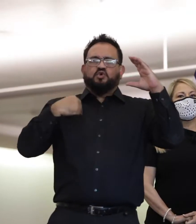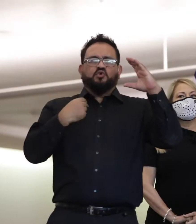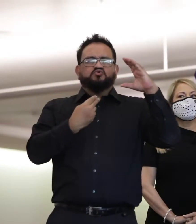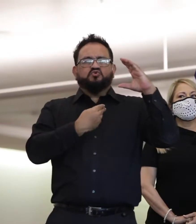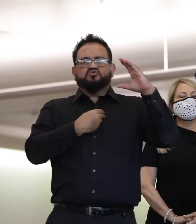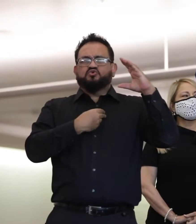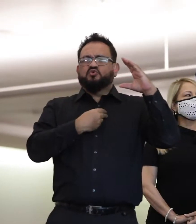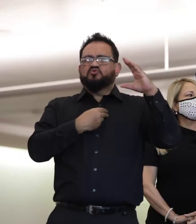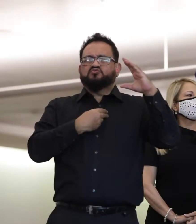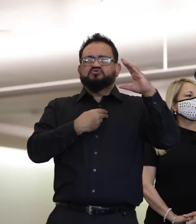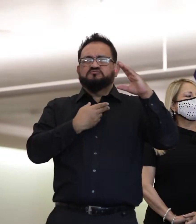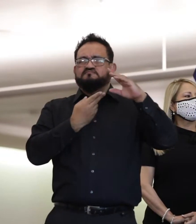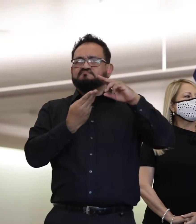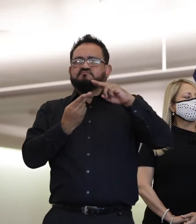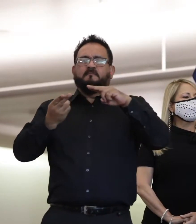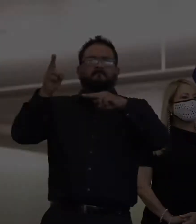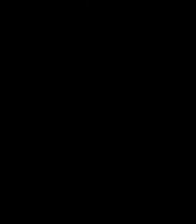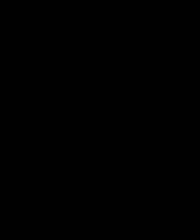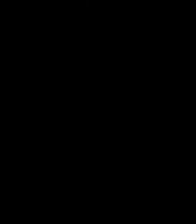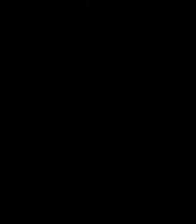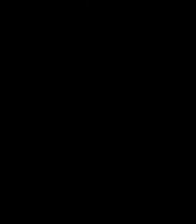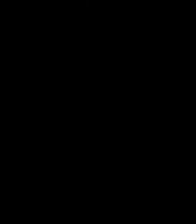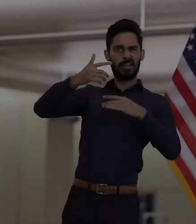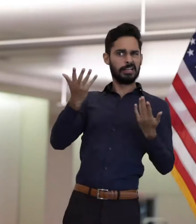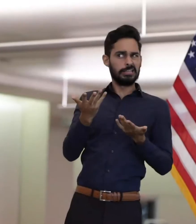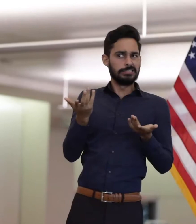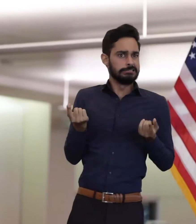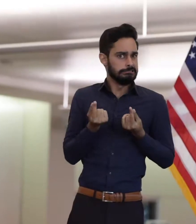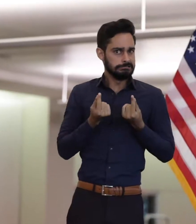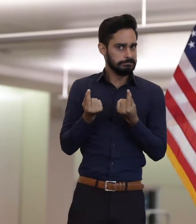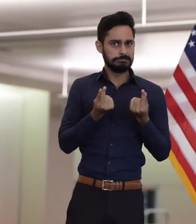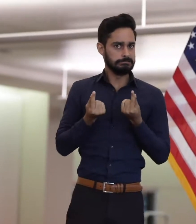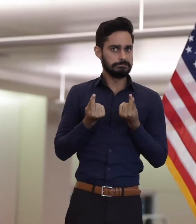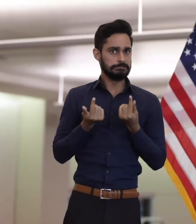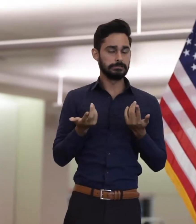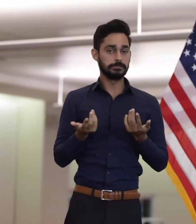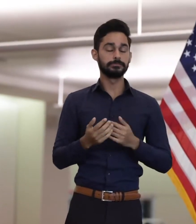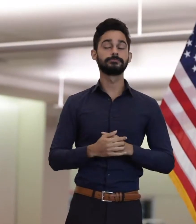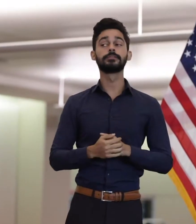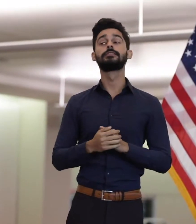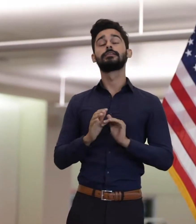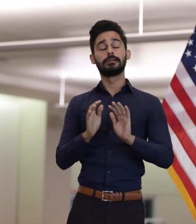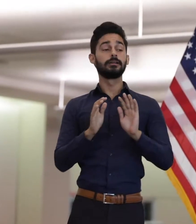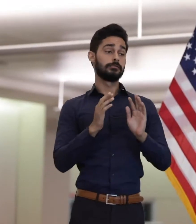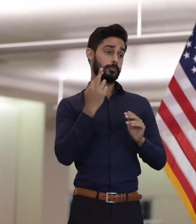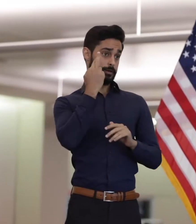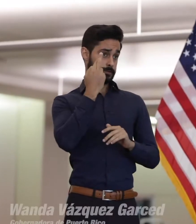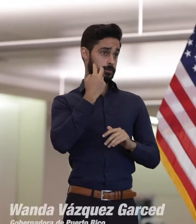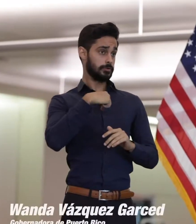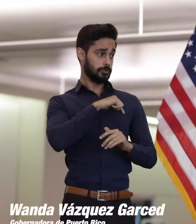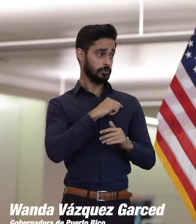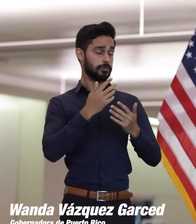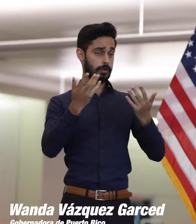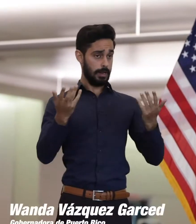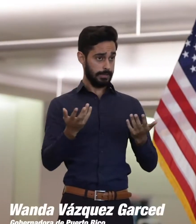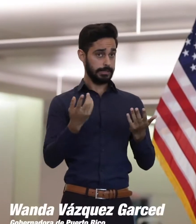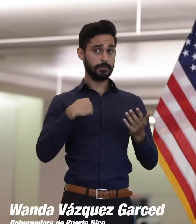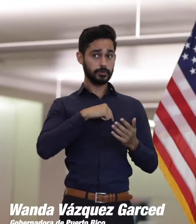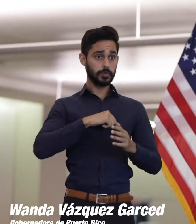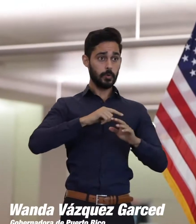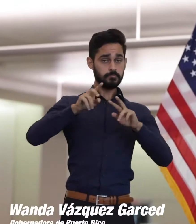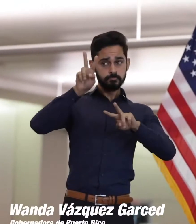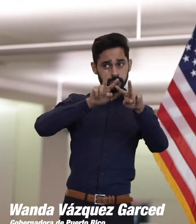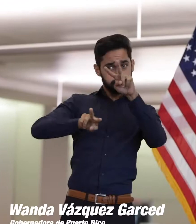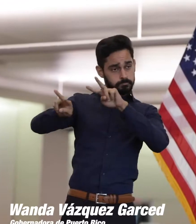producir información para dirigir un país en reforma profesional. Vamos a tomar las medidas, precisamente por eso es que estamos tomando las medidas y el monitoreo de estas